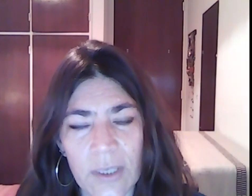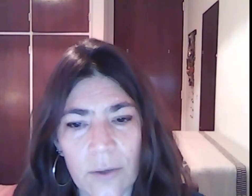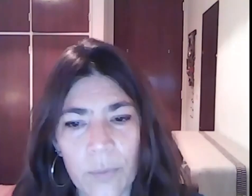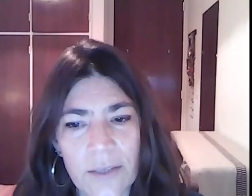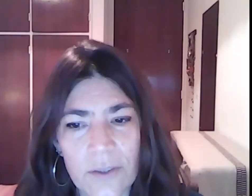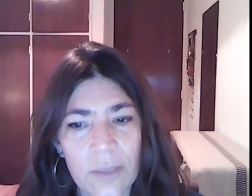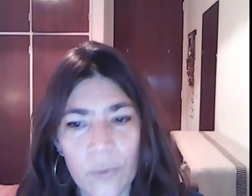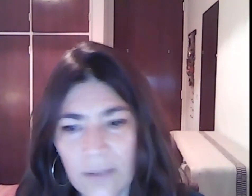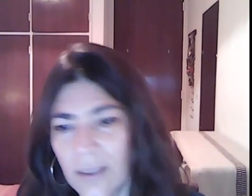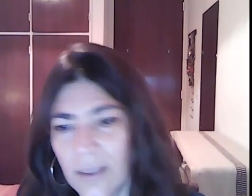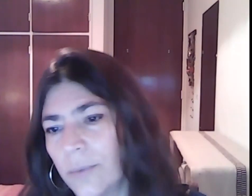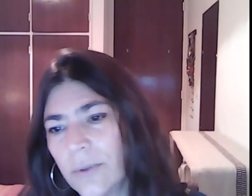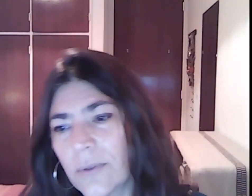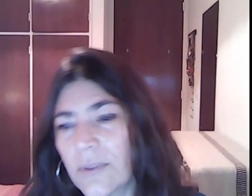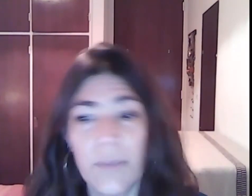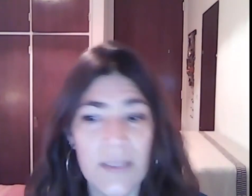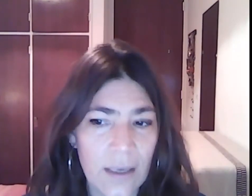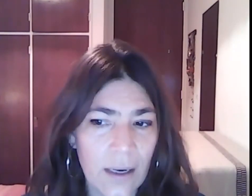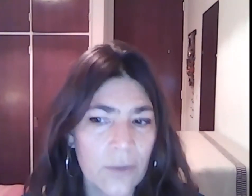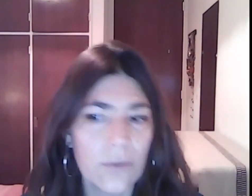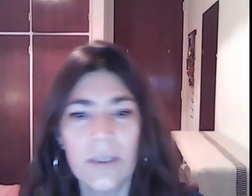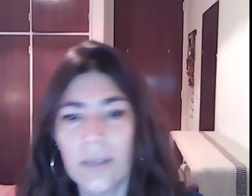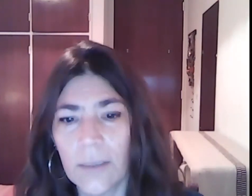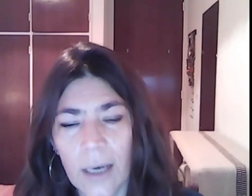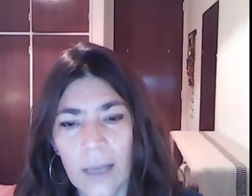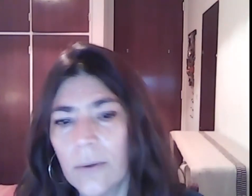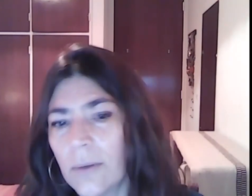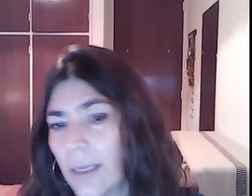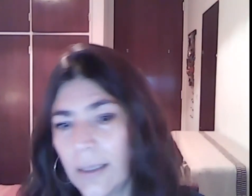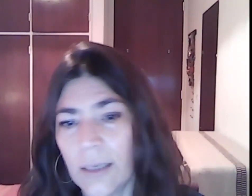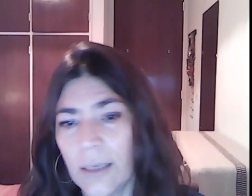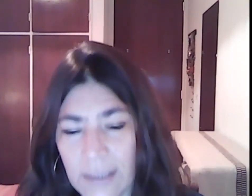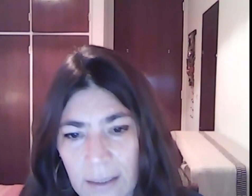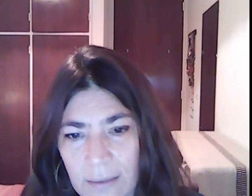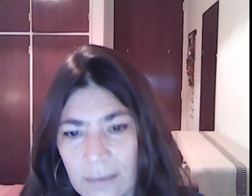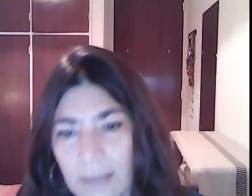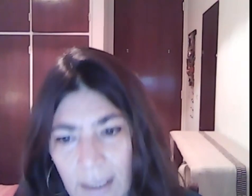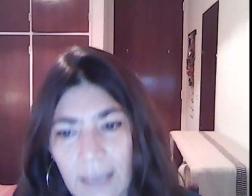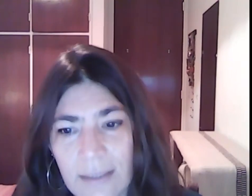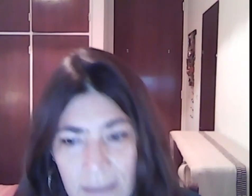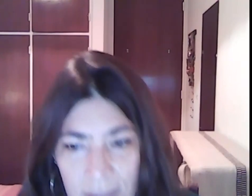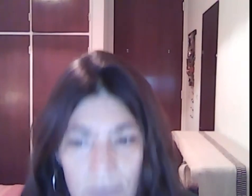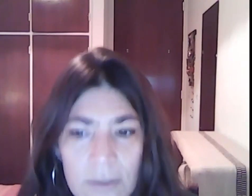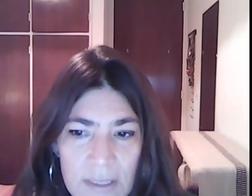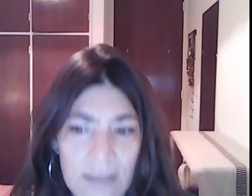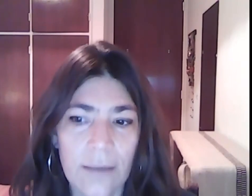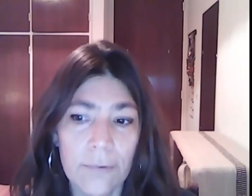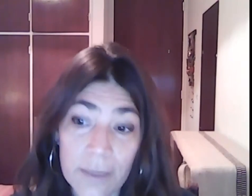compilación demuestra cómo se ha pensado y trabajado la discapacidad desde la extensión universitaria encima,